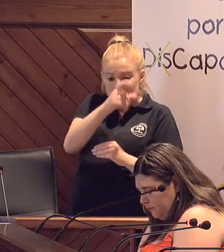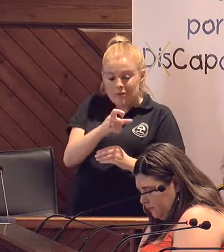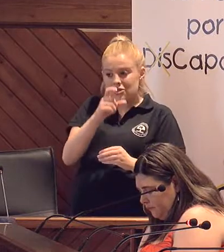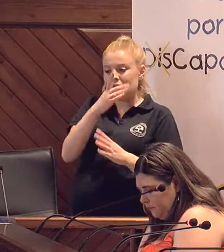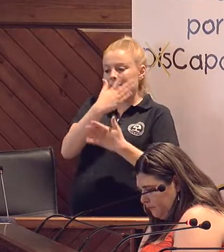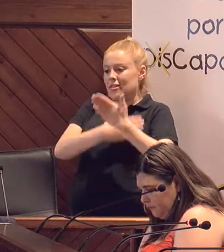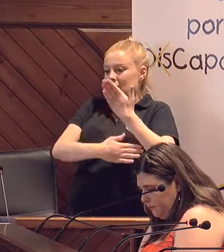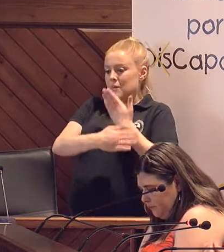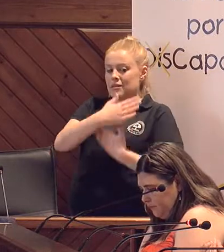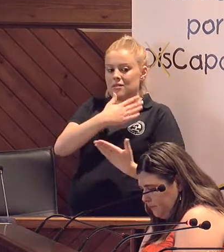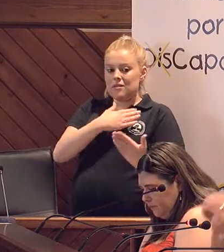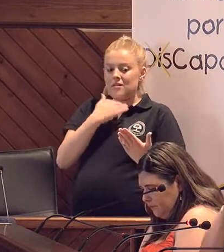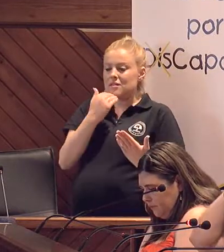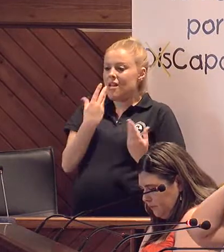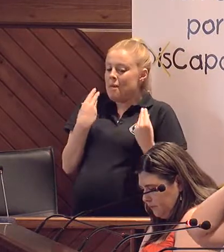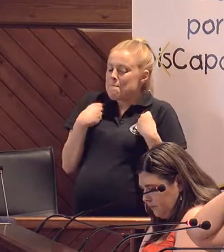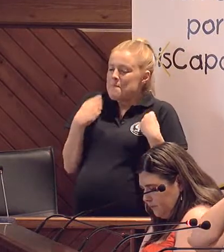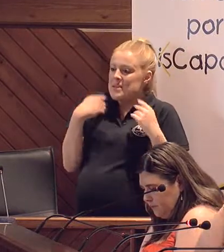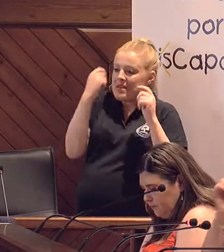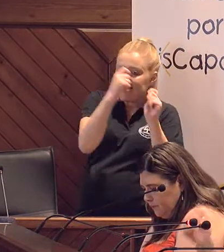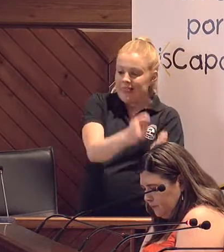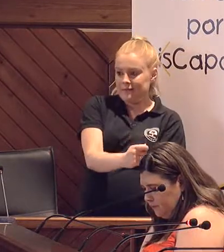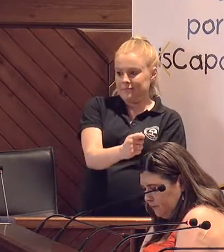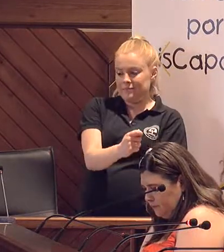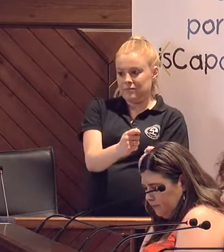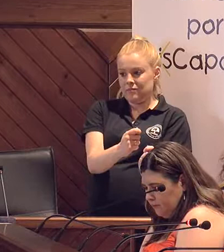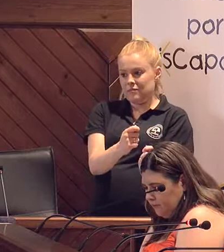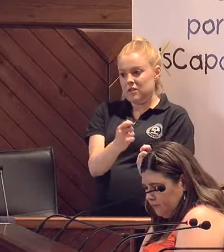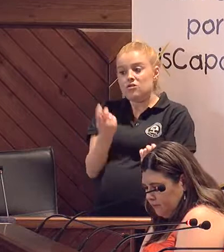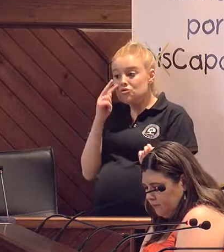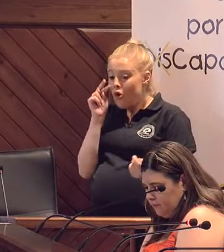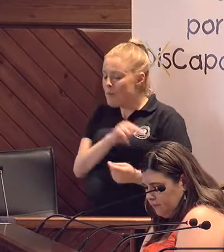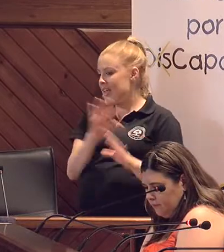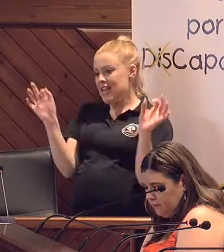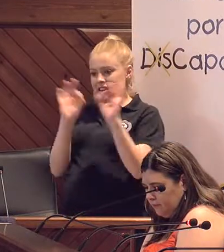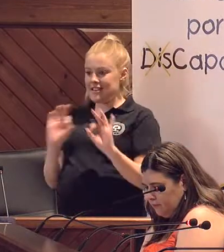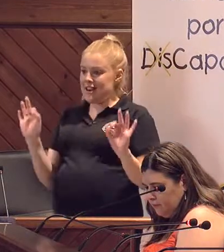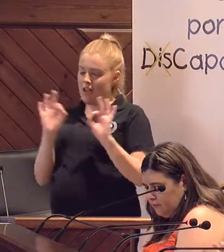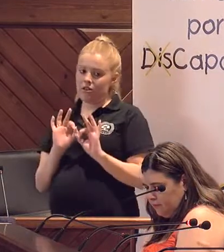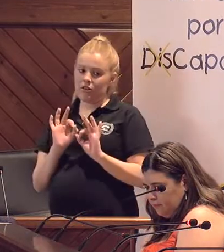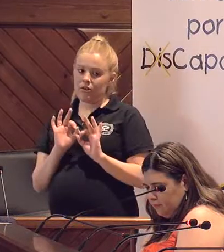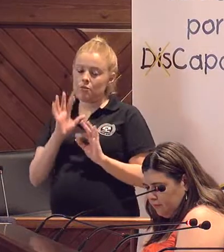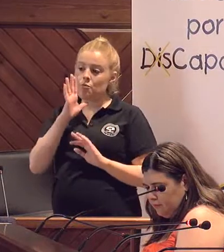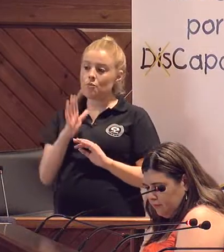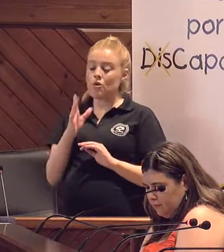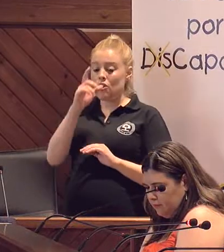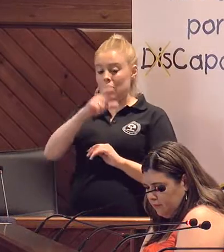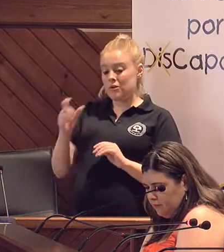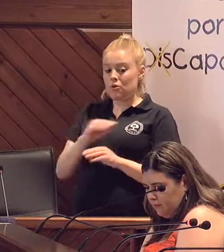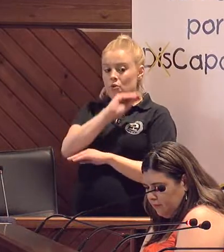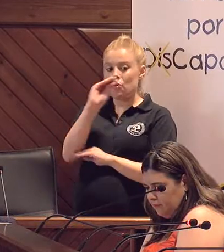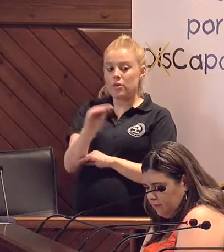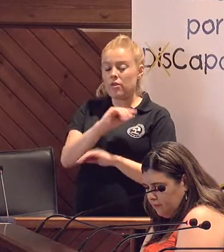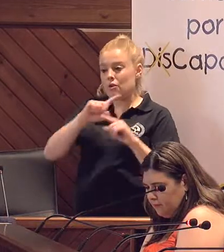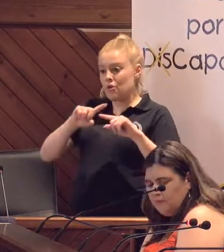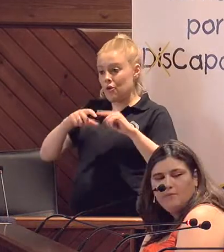discapacitada, es darle vida a esa persona. Y eso no lo ve nadie, porque los cuidadores en el entorno familiar